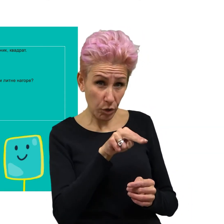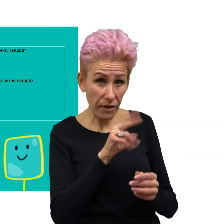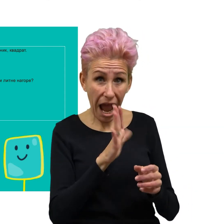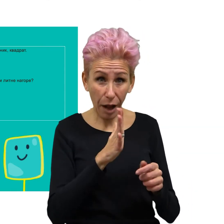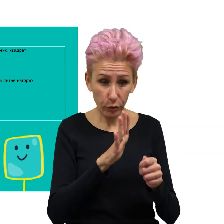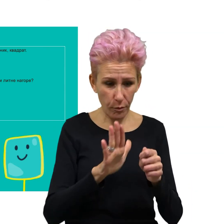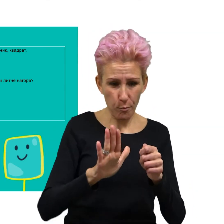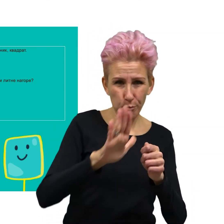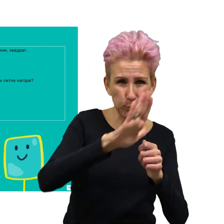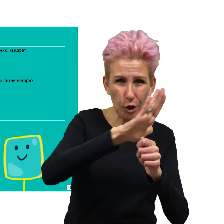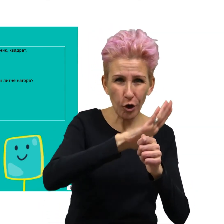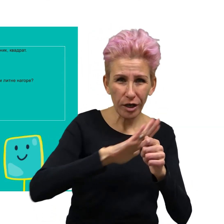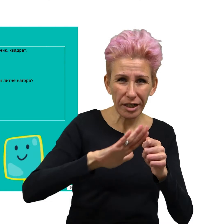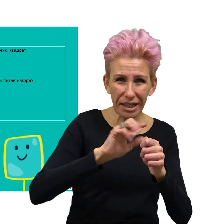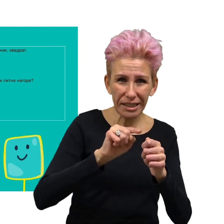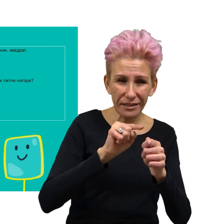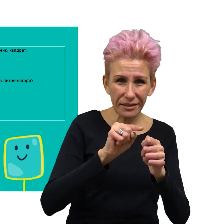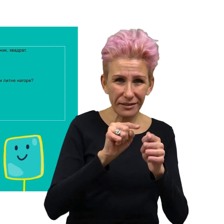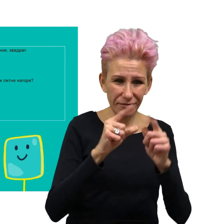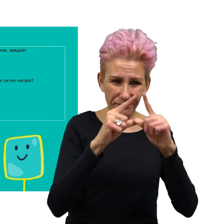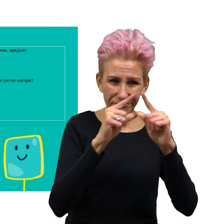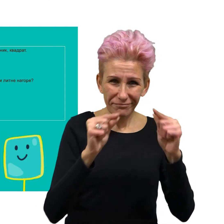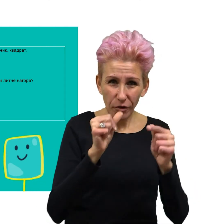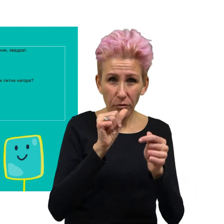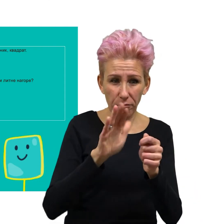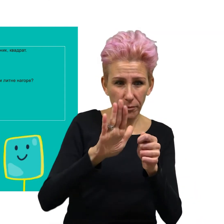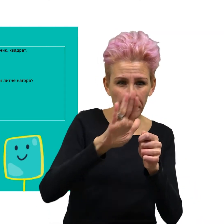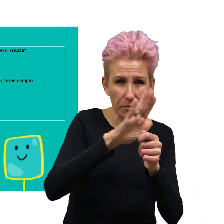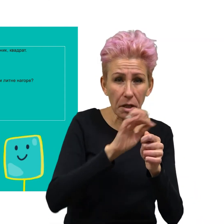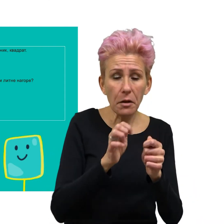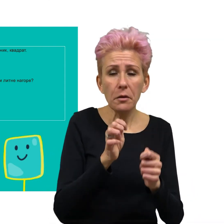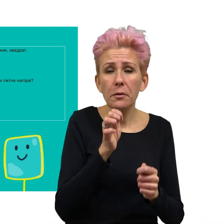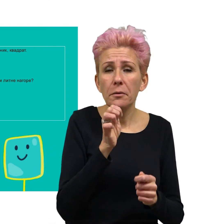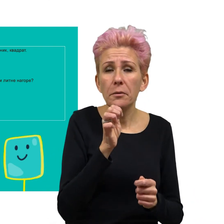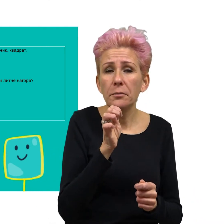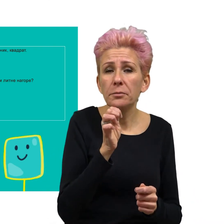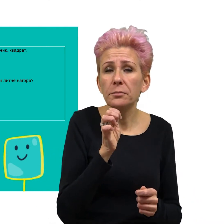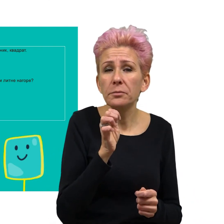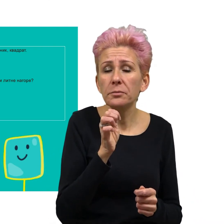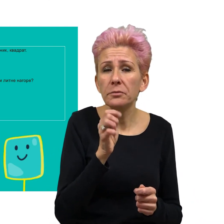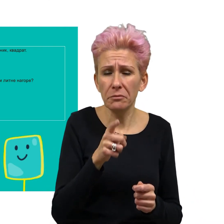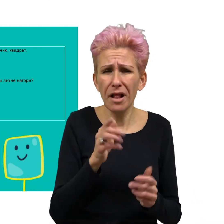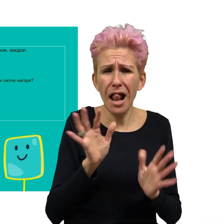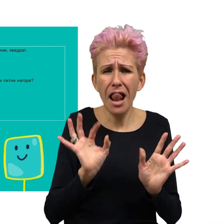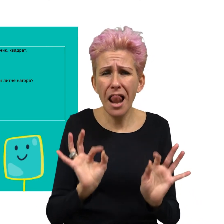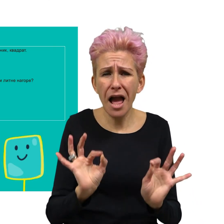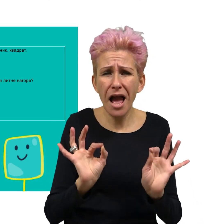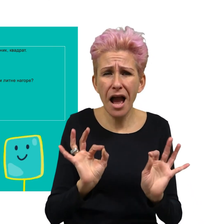Наблюдавай как съпунът покрива формата. Духни леко, за да направиш балончета.